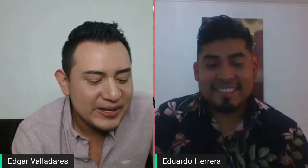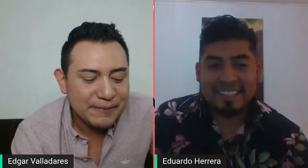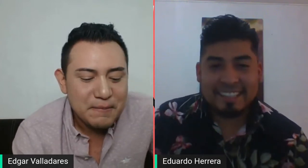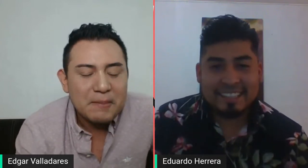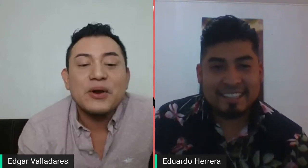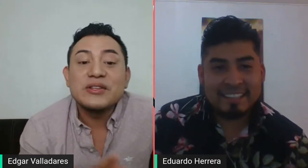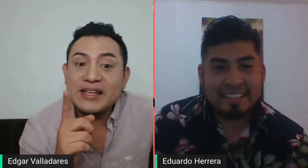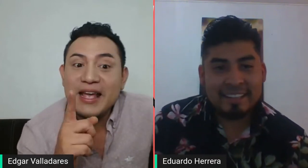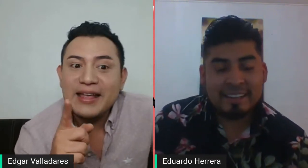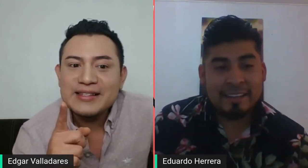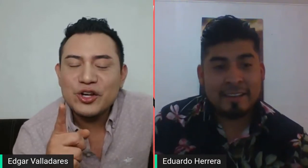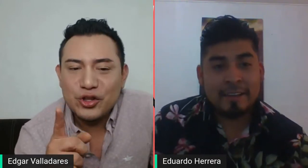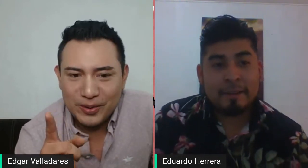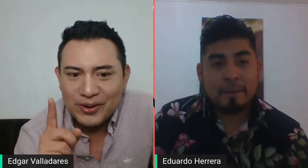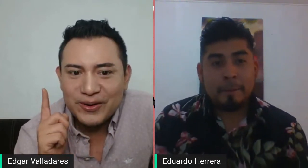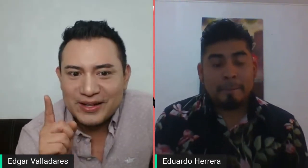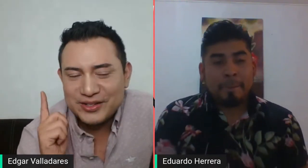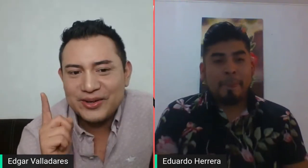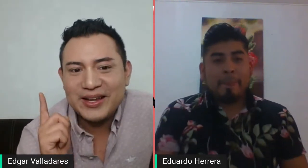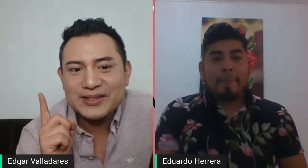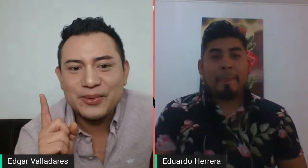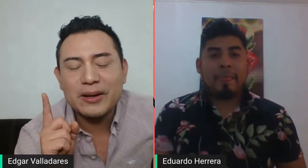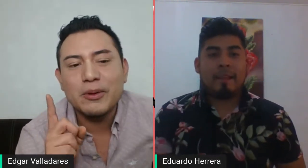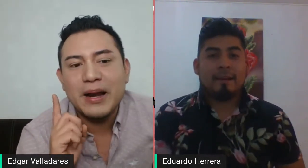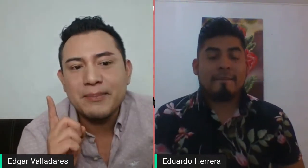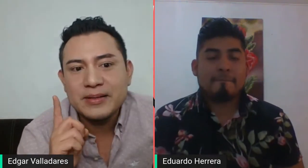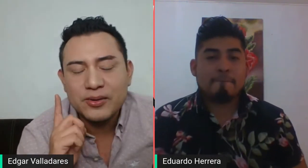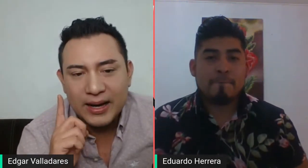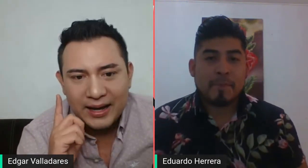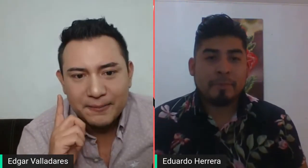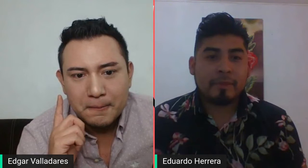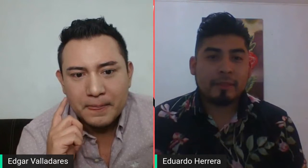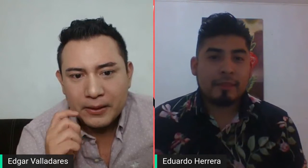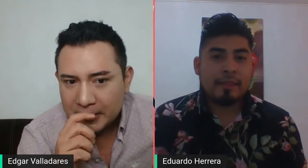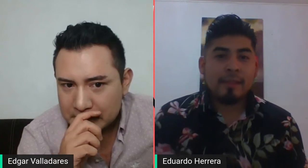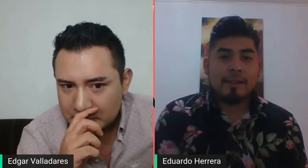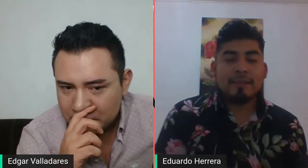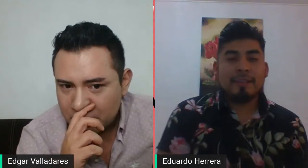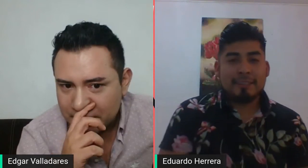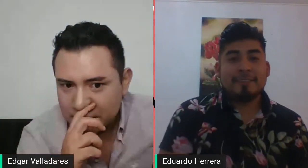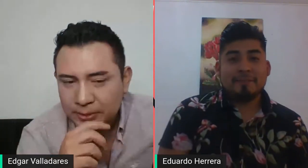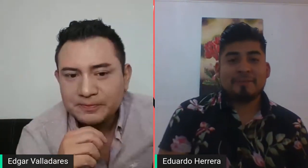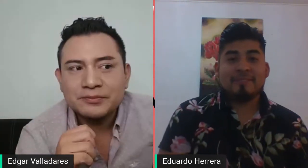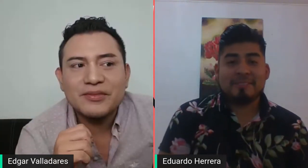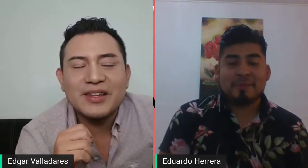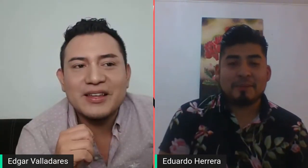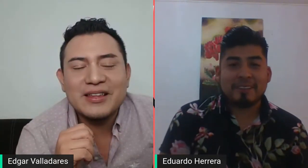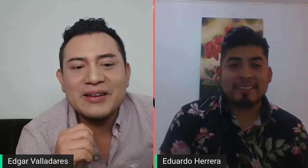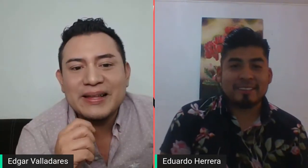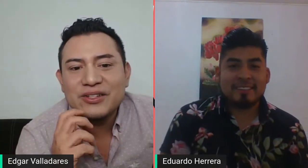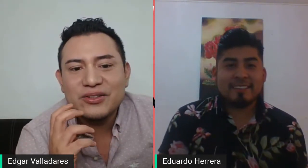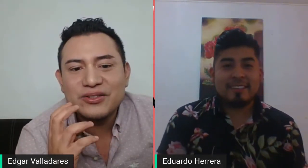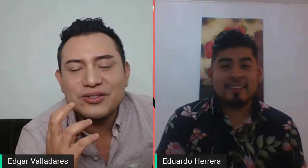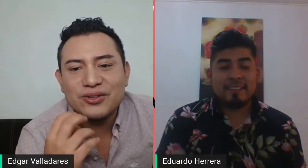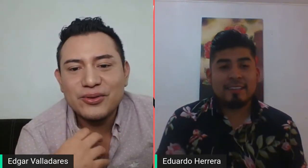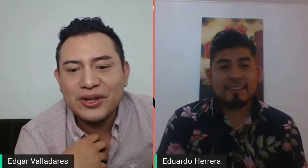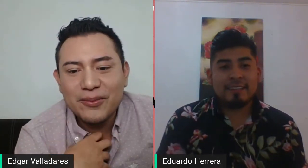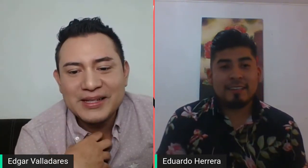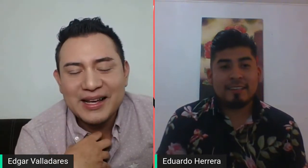Oye, hay que hacer otro video con canciones. Por ejemplo, para preescolar. Creo que es un buen momento. Y de verdad, yo no tengo más que